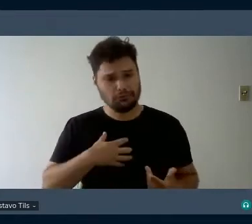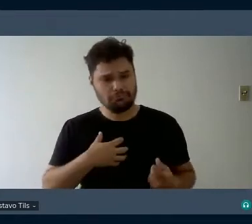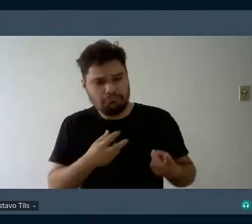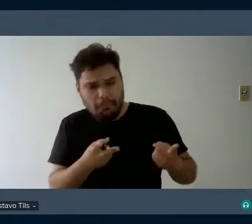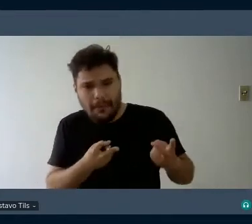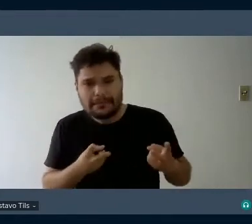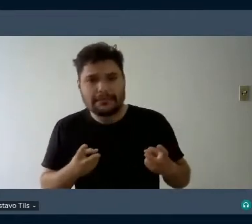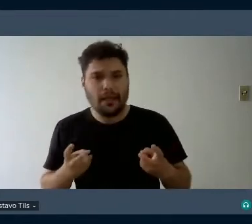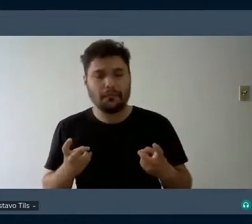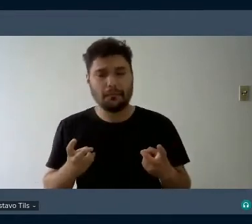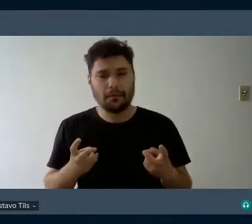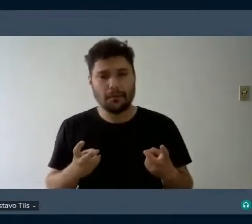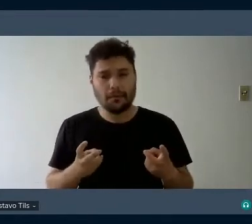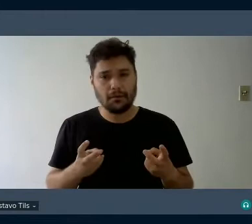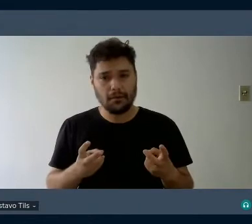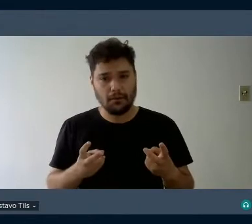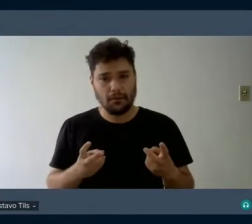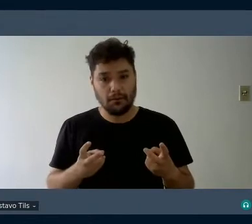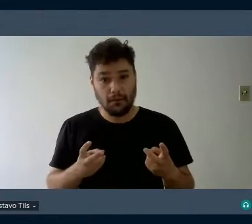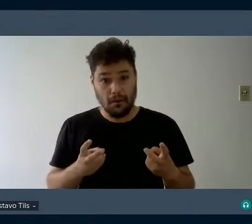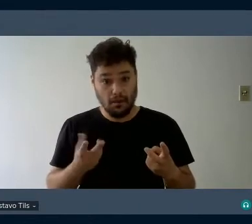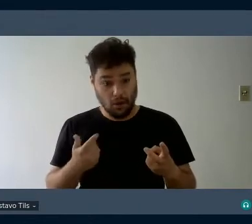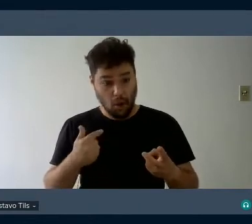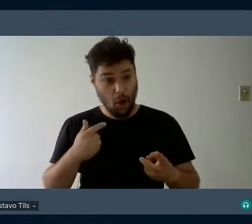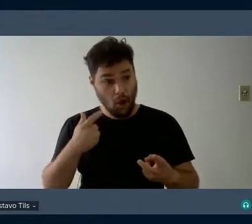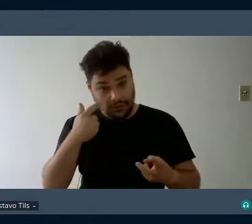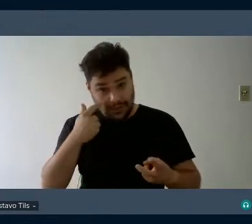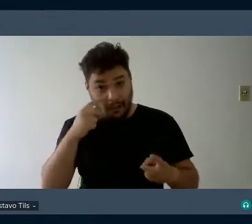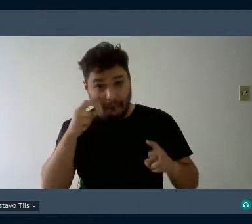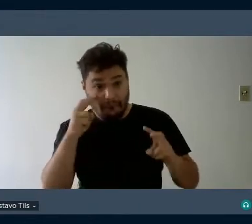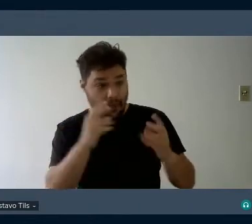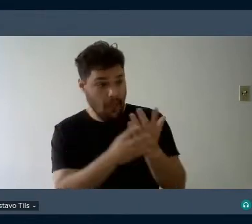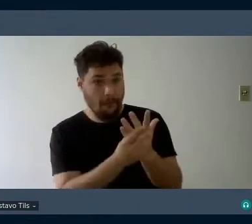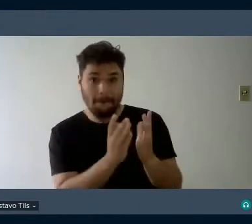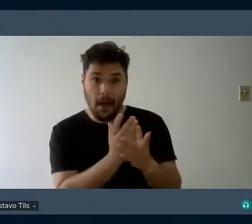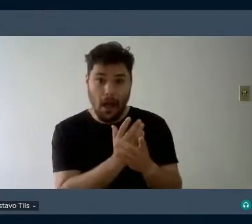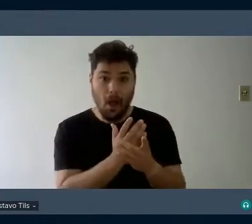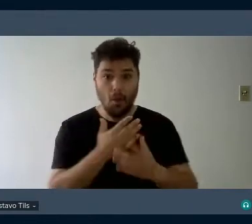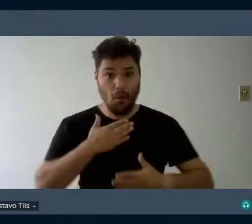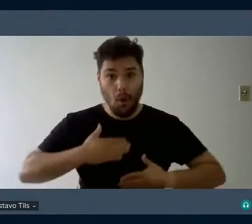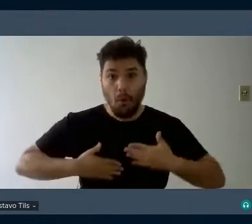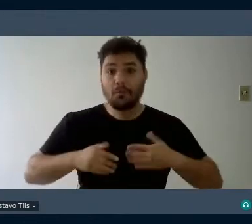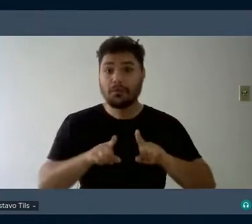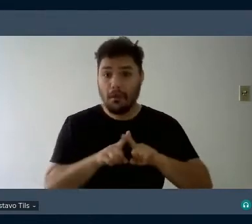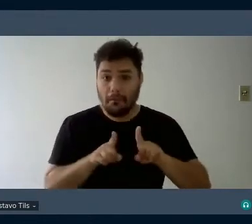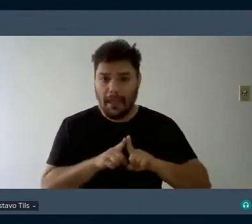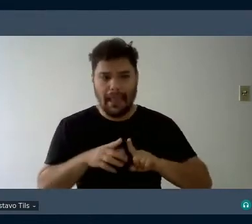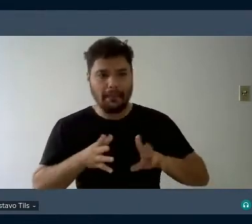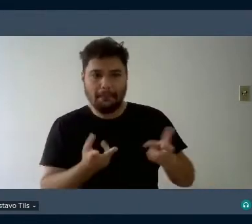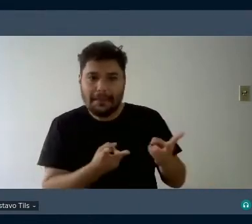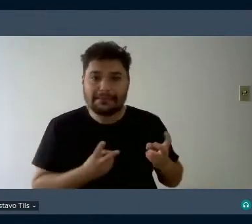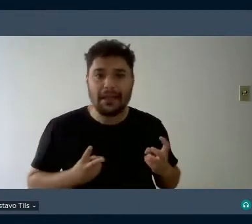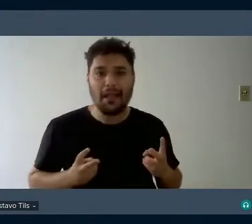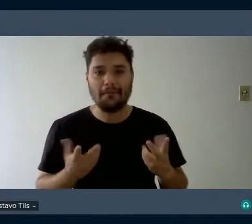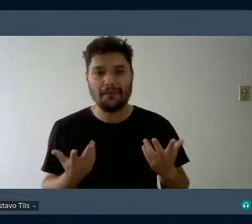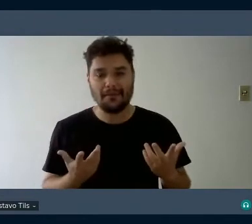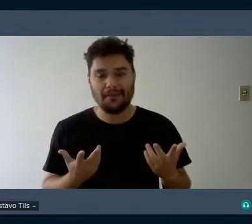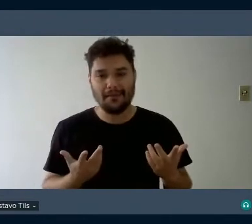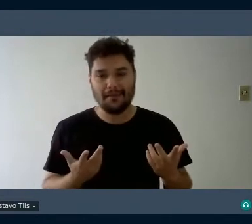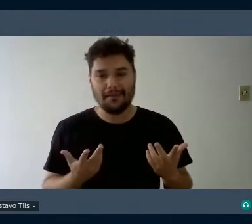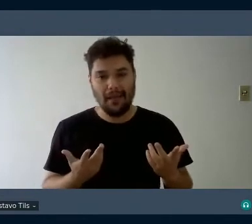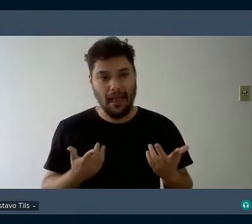enxergamos pelas mãos e ouvimos pelo corpo. Nossa plasticidade perceptiva é recheada de